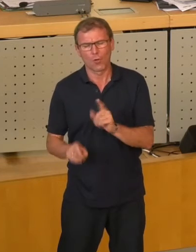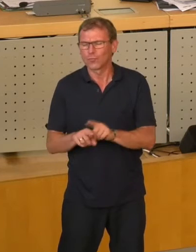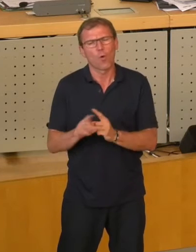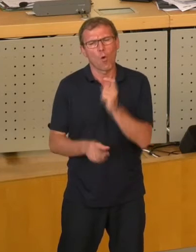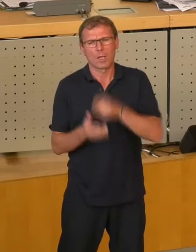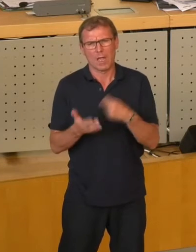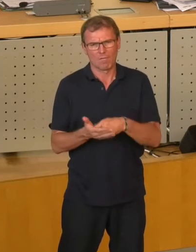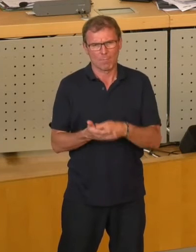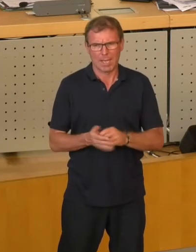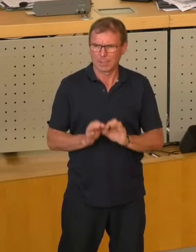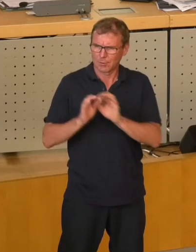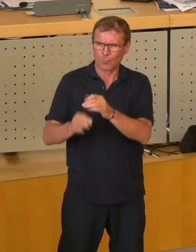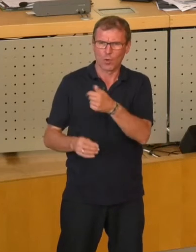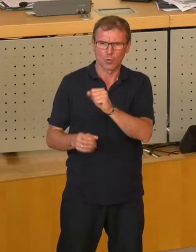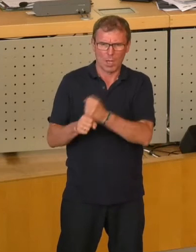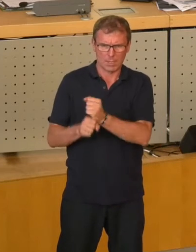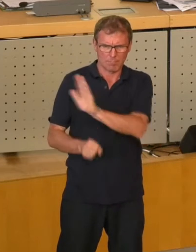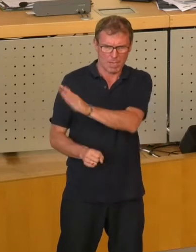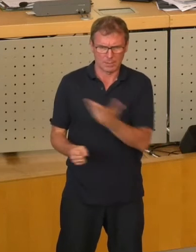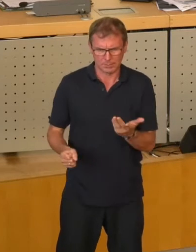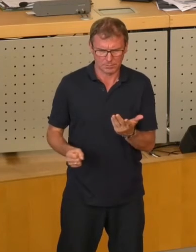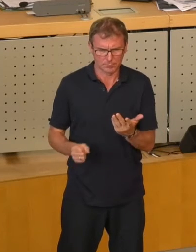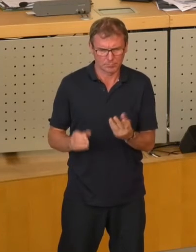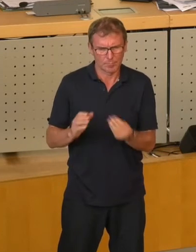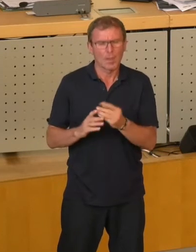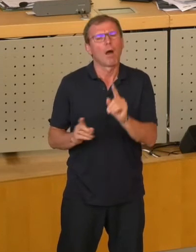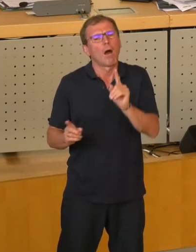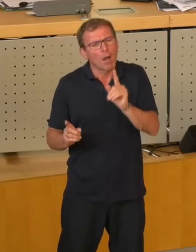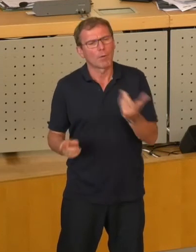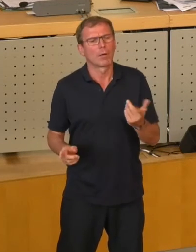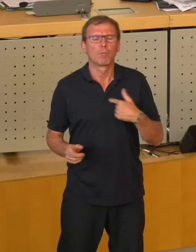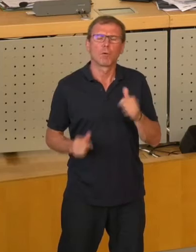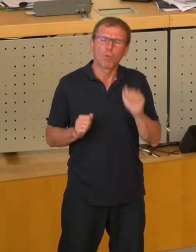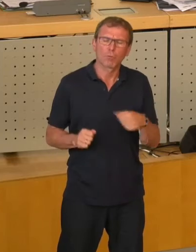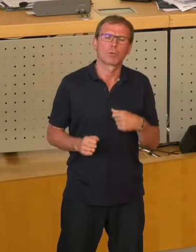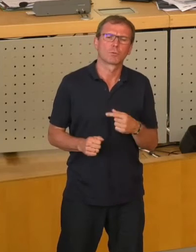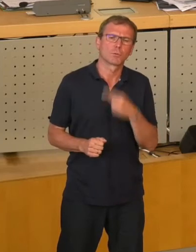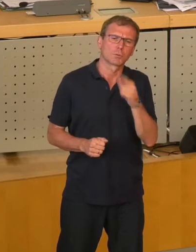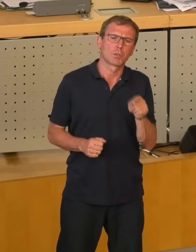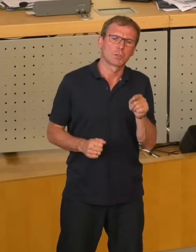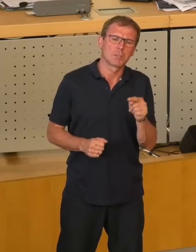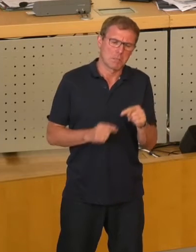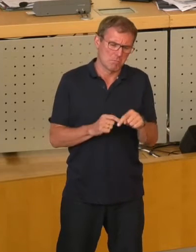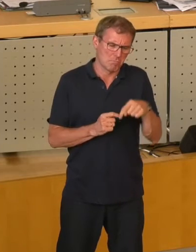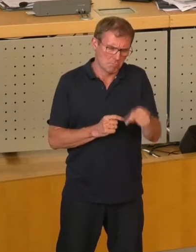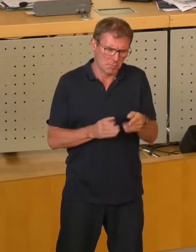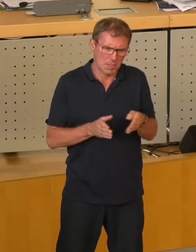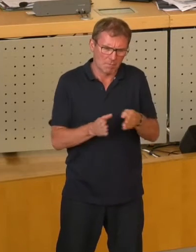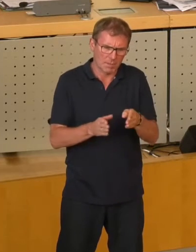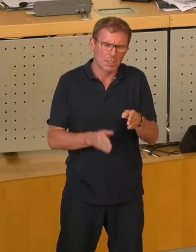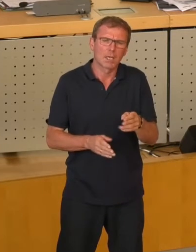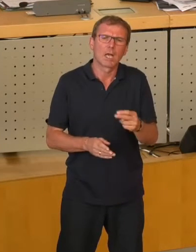Kaufpreis dort angesetzt hat, aber wir können in guter Hoffnung sein, dass das dann im Wege eines